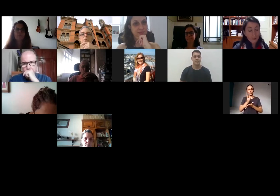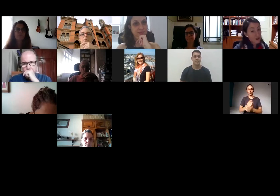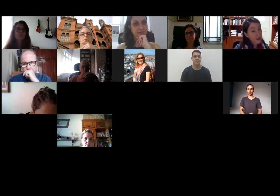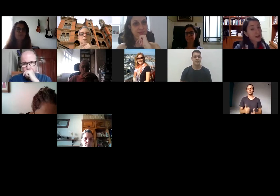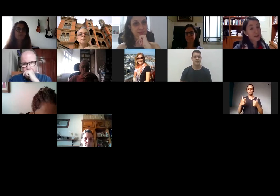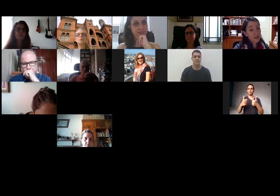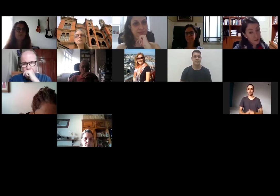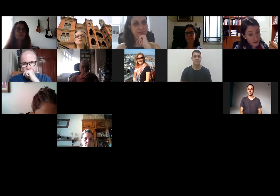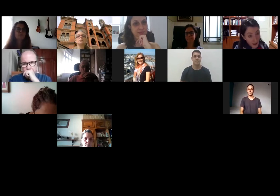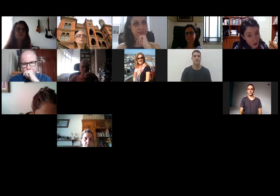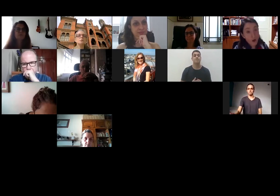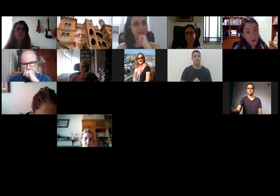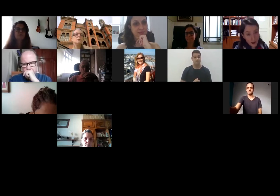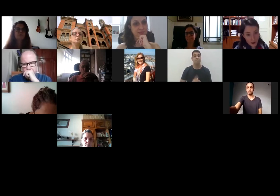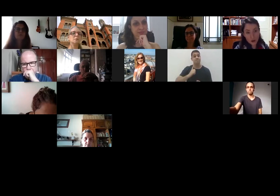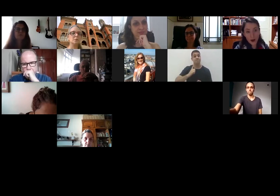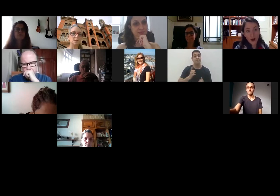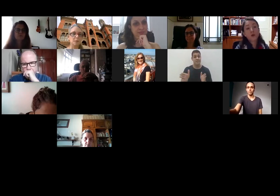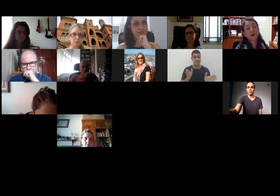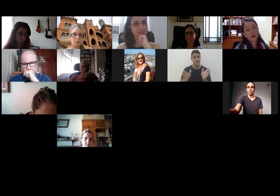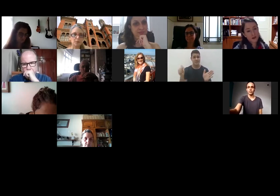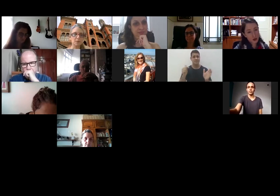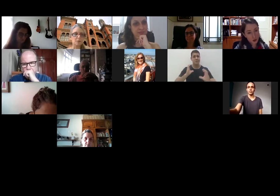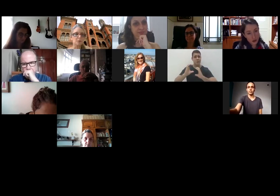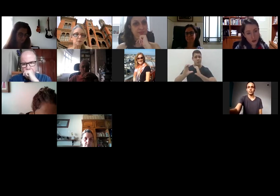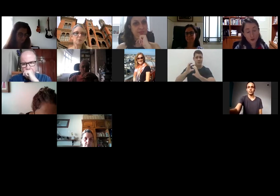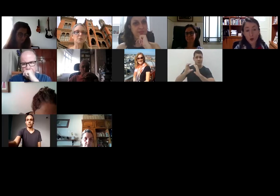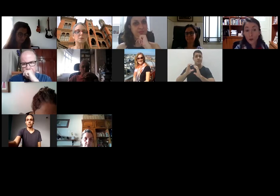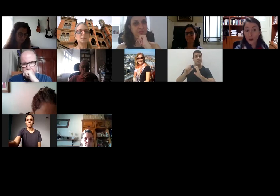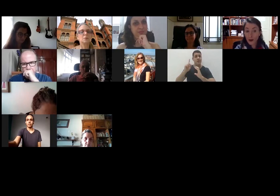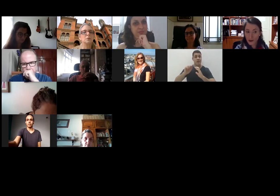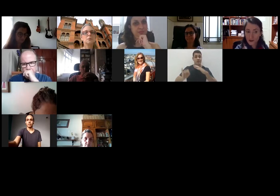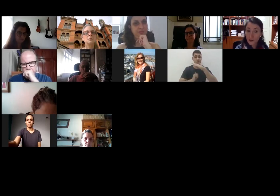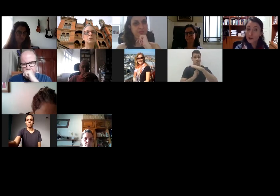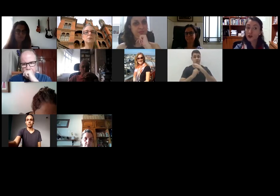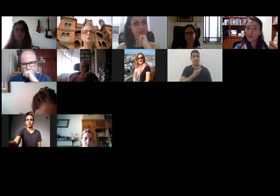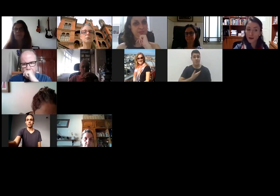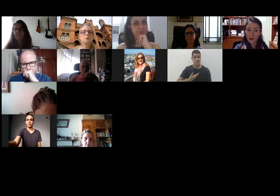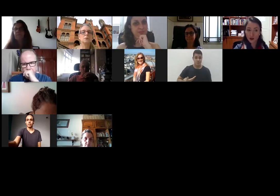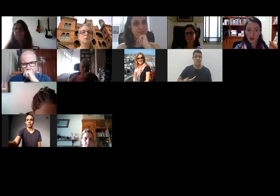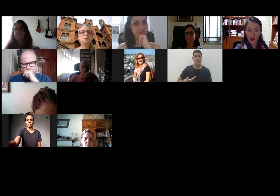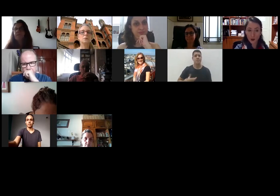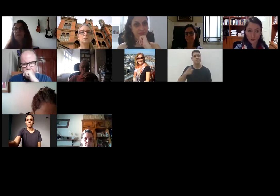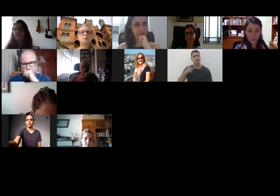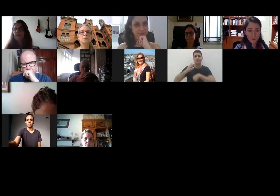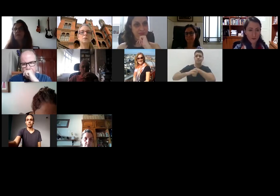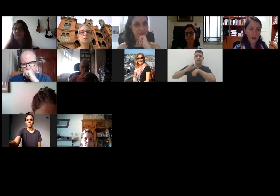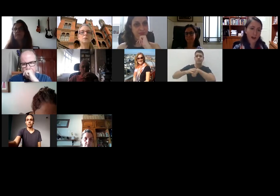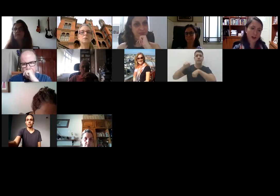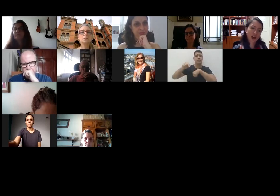Depois, tem acessibilidade comunicacional, que as instituições públicas, de maneira geral,